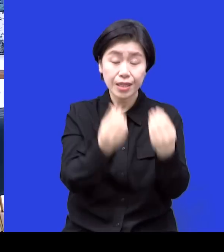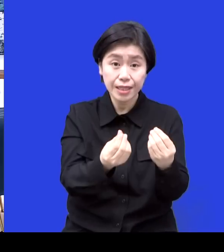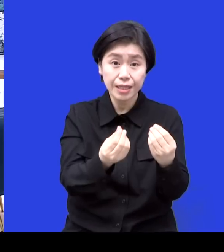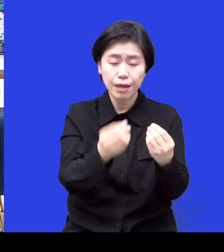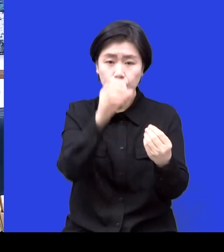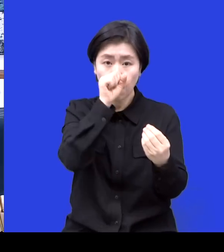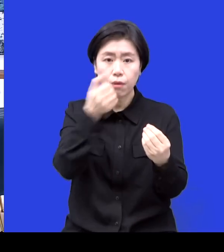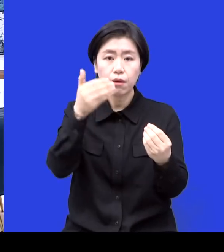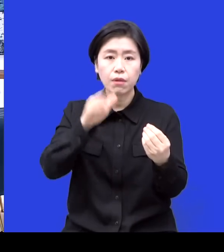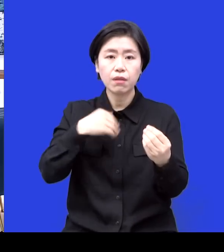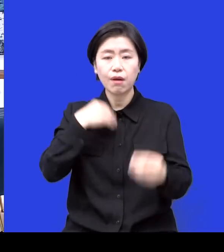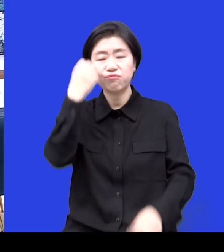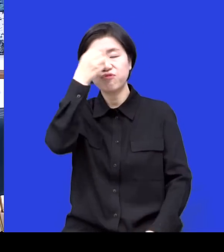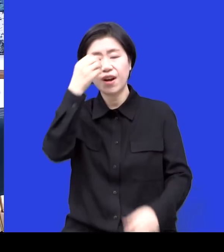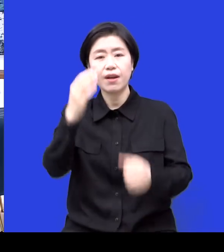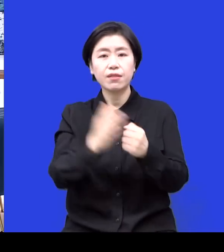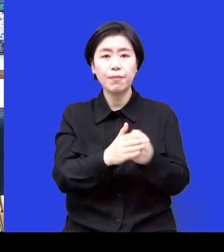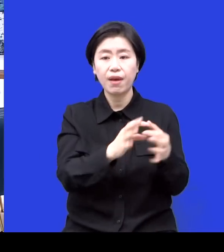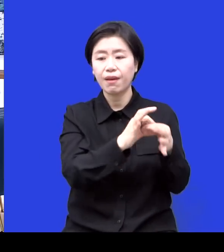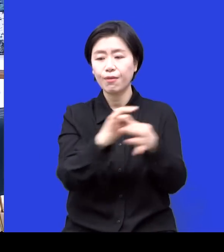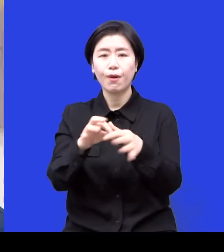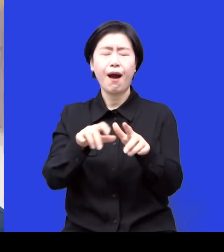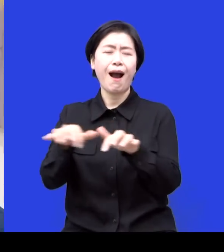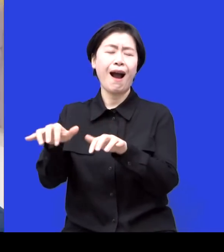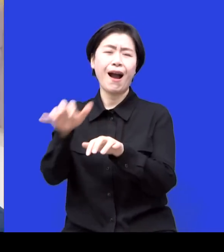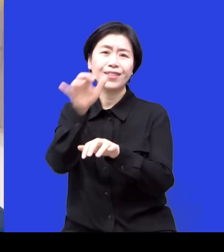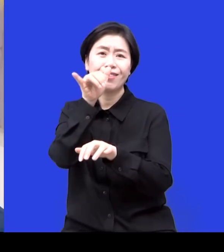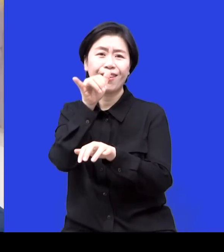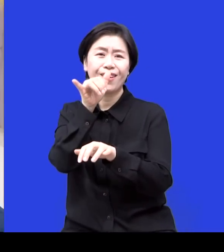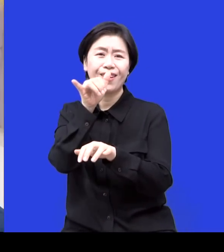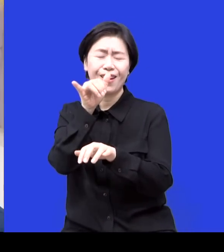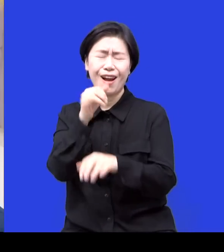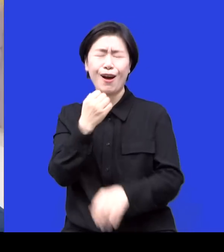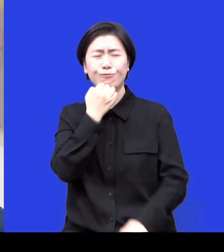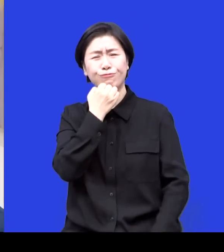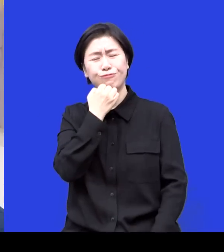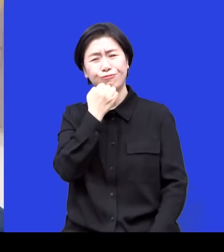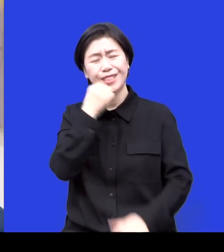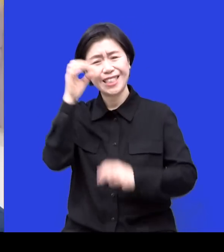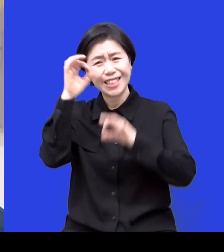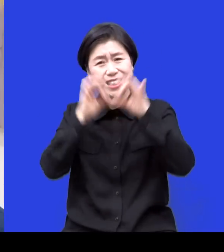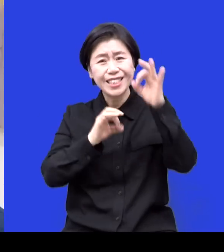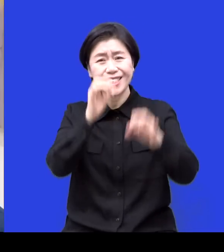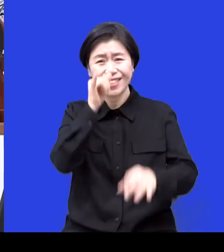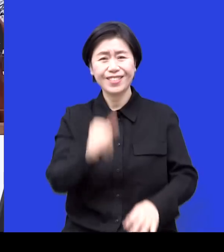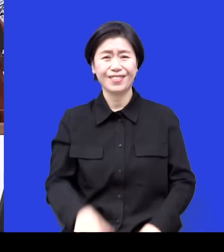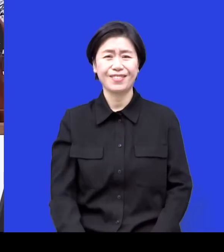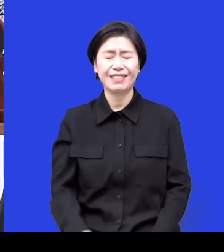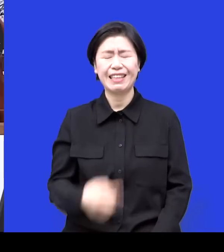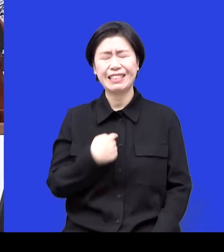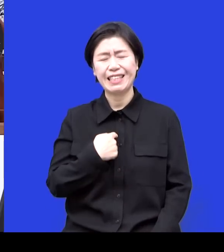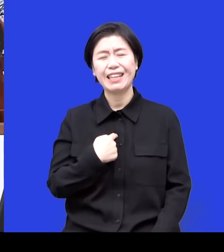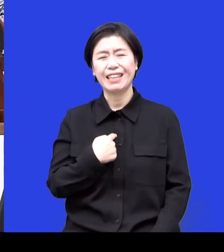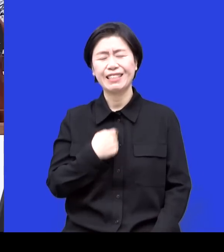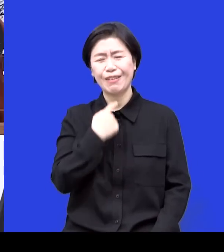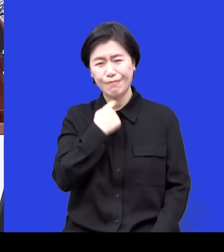케이스도 굉장히 많았어요 아멘 해야 되는데 혼자서 또 치고 이럴게 그래서